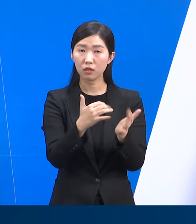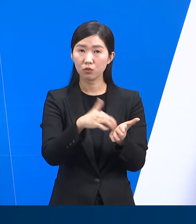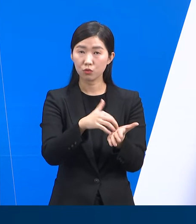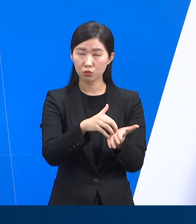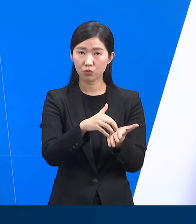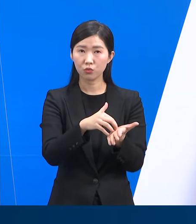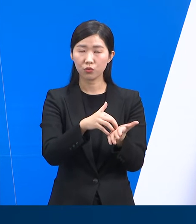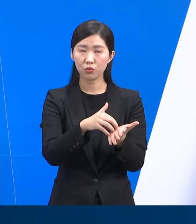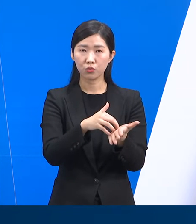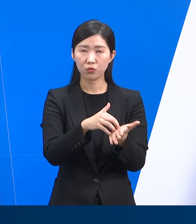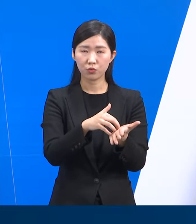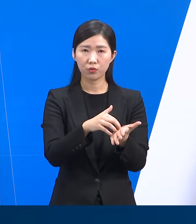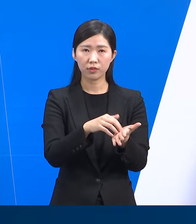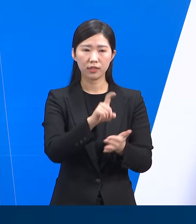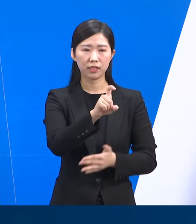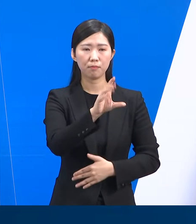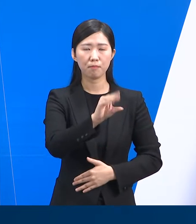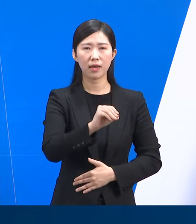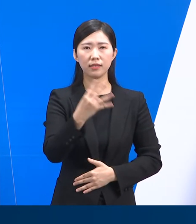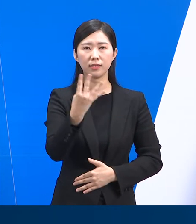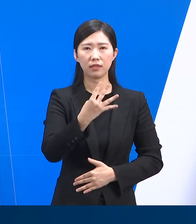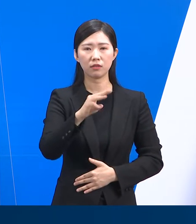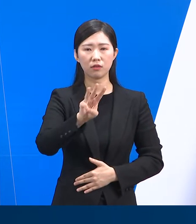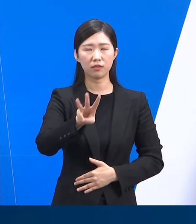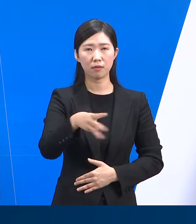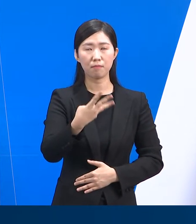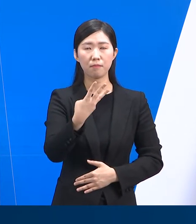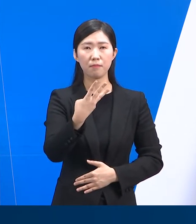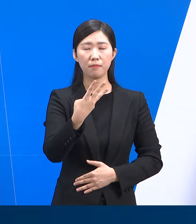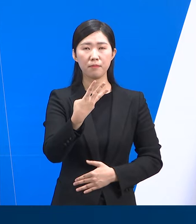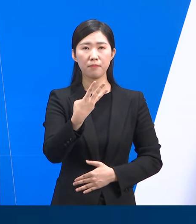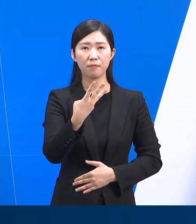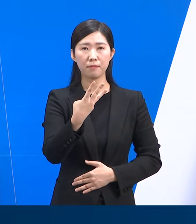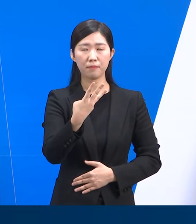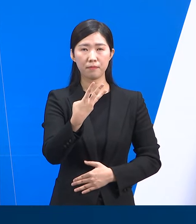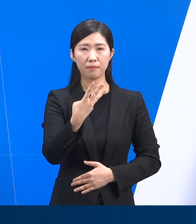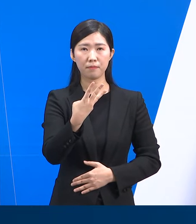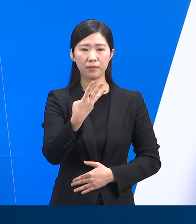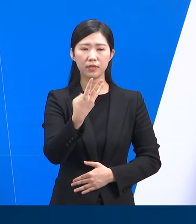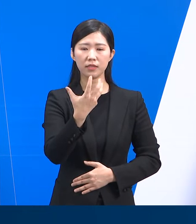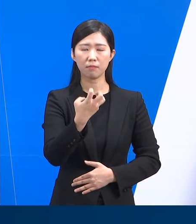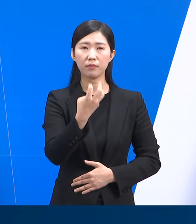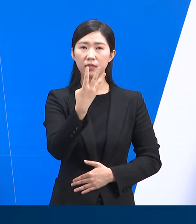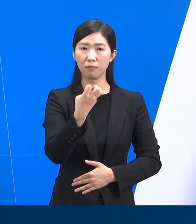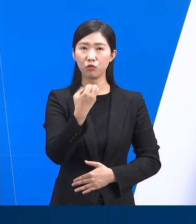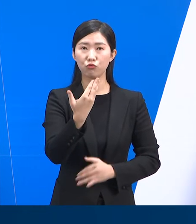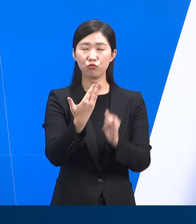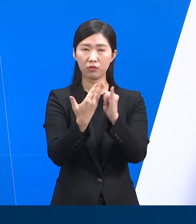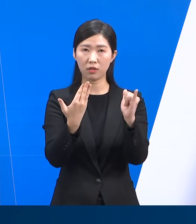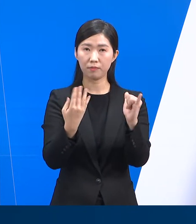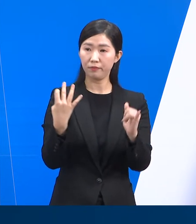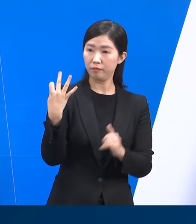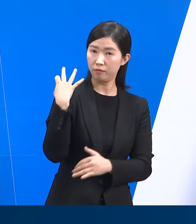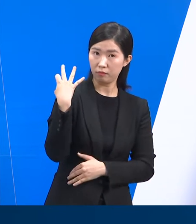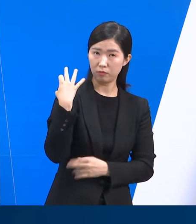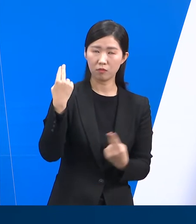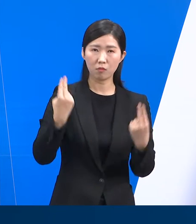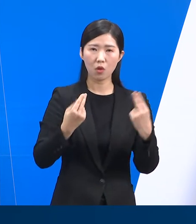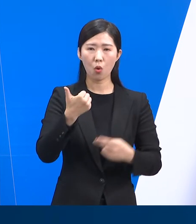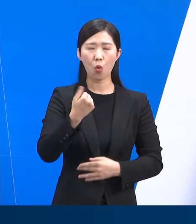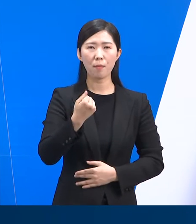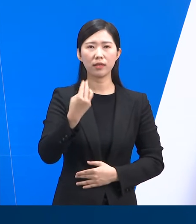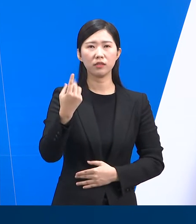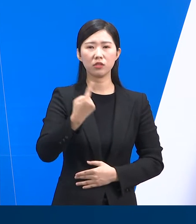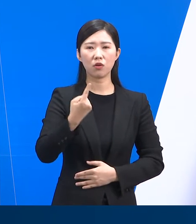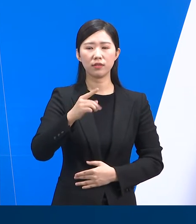도내 확진자 수는 10만 4,339명으로 전주 대비 5만